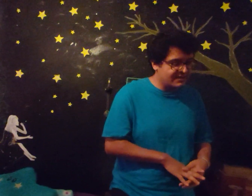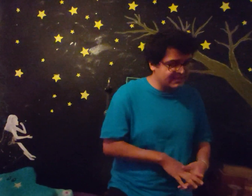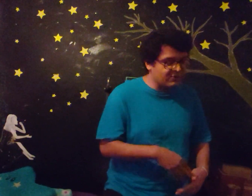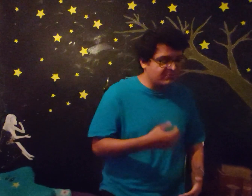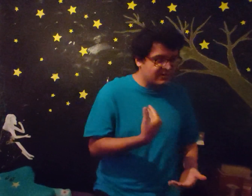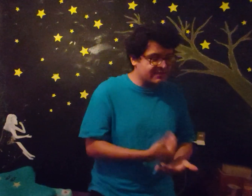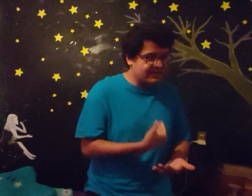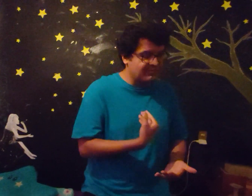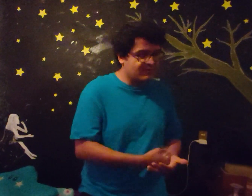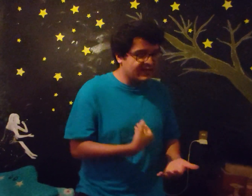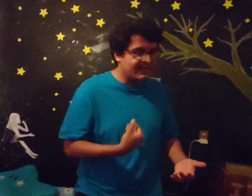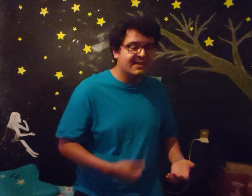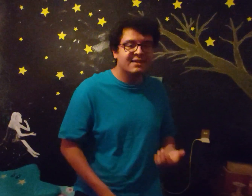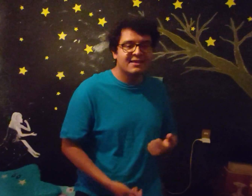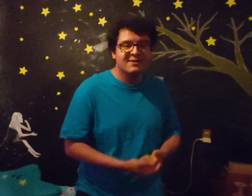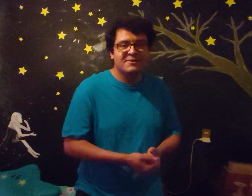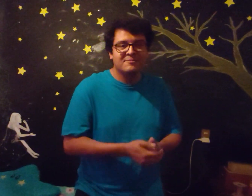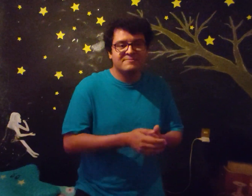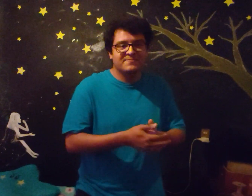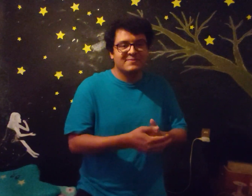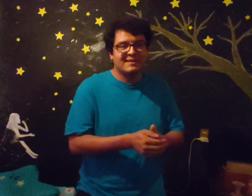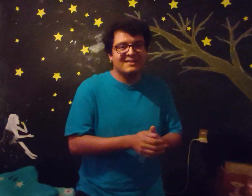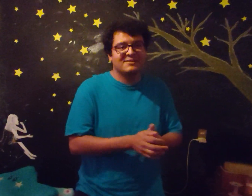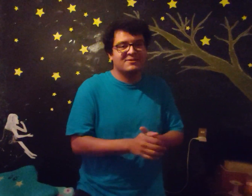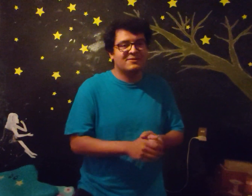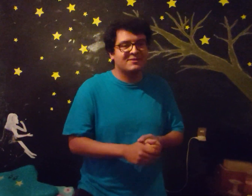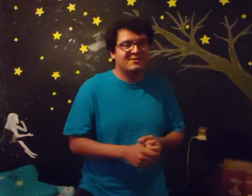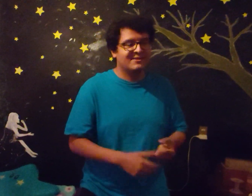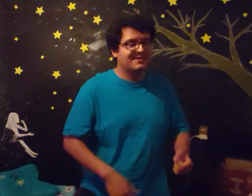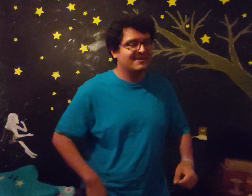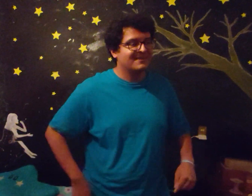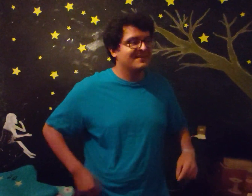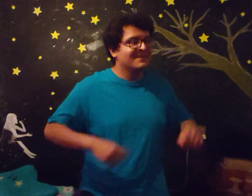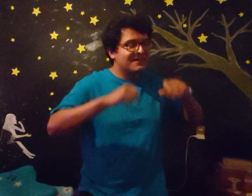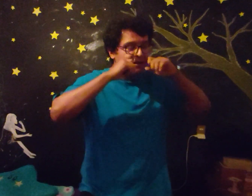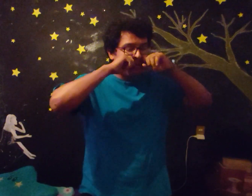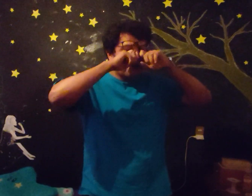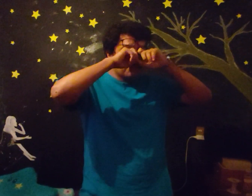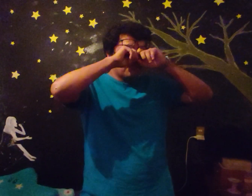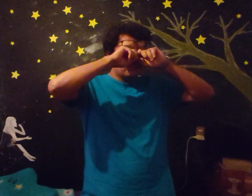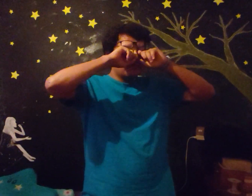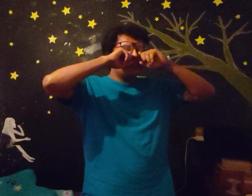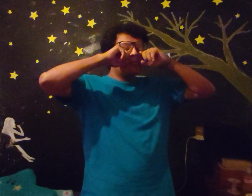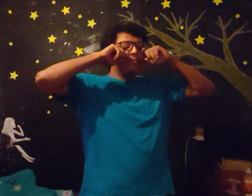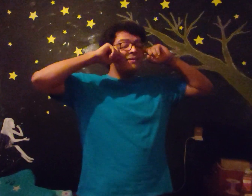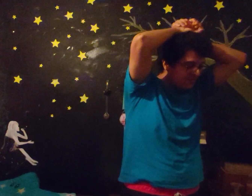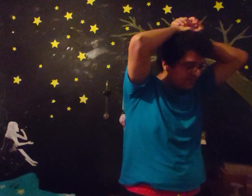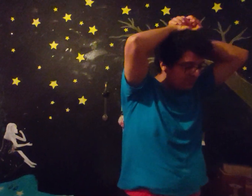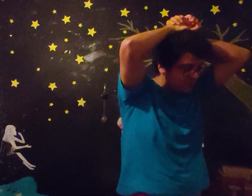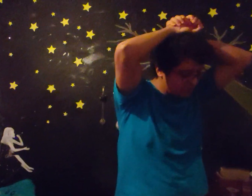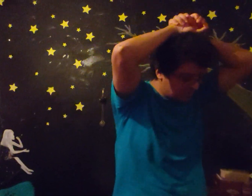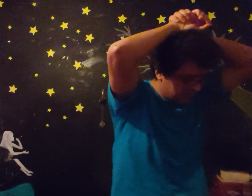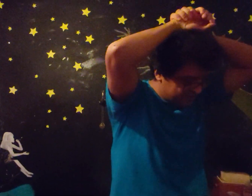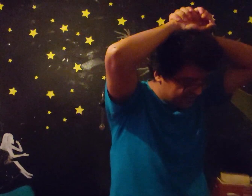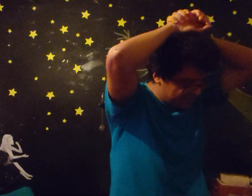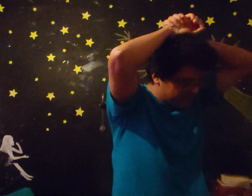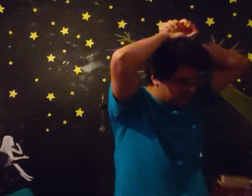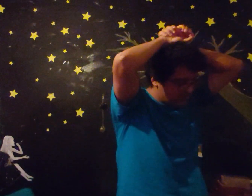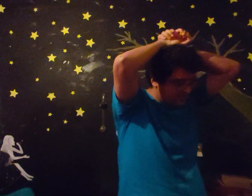5 Porque es el que me falta Ok Smapa Renacido ¿Qué esperas de Pokémon Unique? Mucho competitivo Que